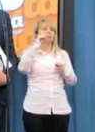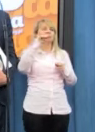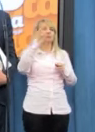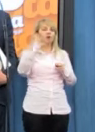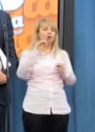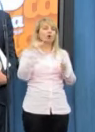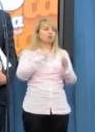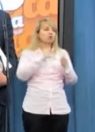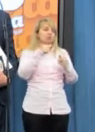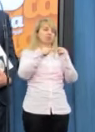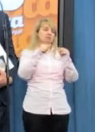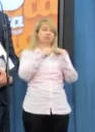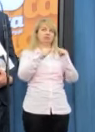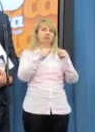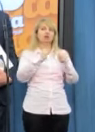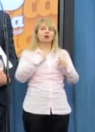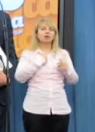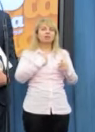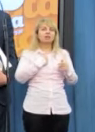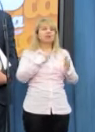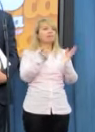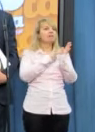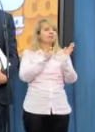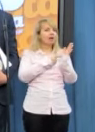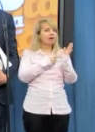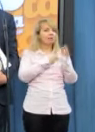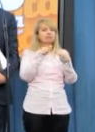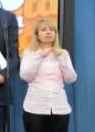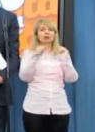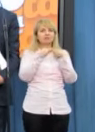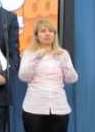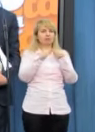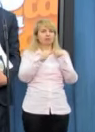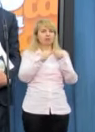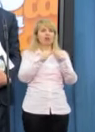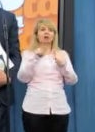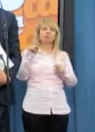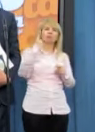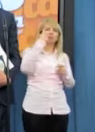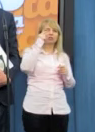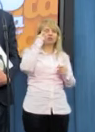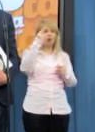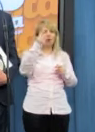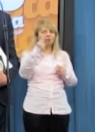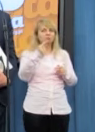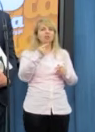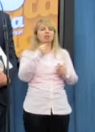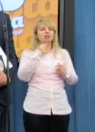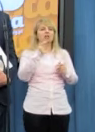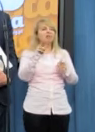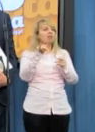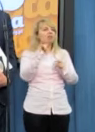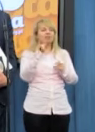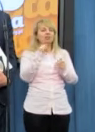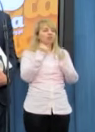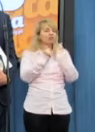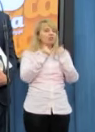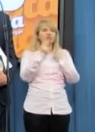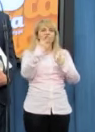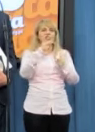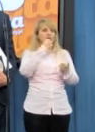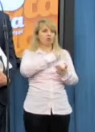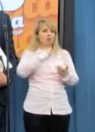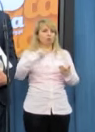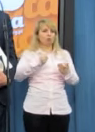zweryfikować. I my tej weryfikacji się domagamy. Bo na pierwszy rzut oka widać, że jeżeli trzech posłów twierdzi, że złożyło poprawkę,